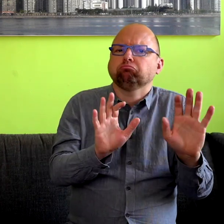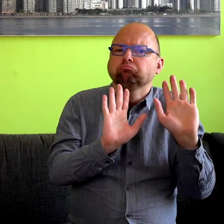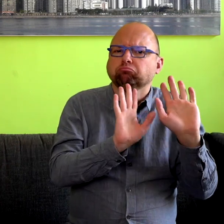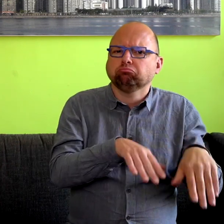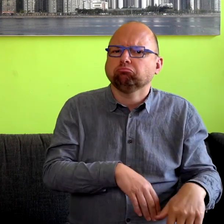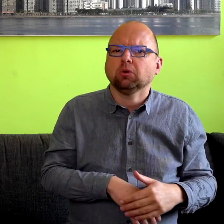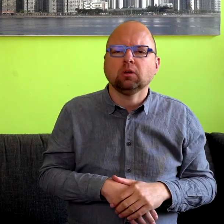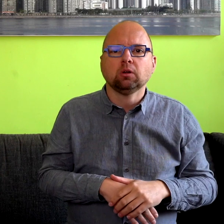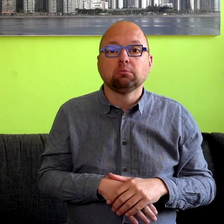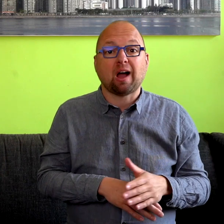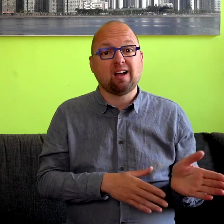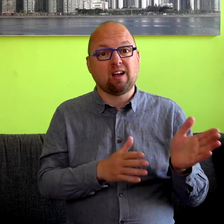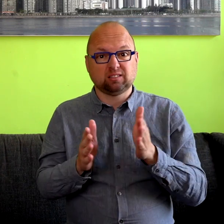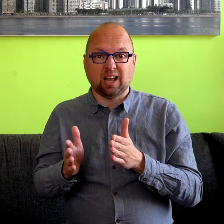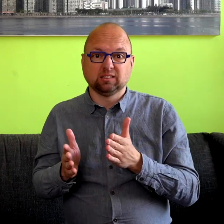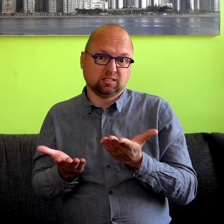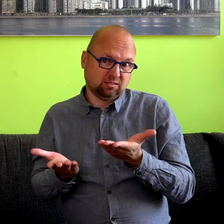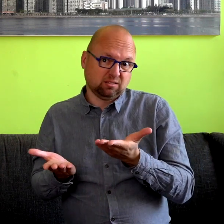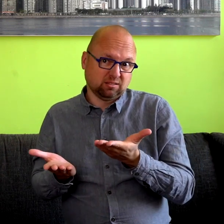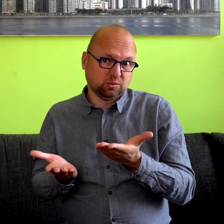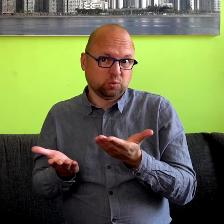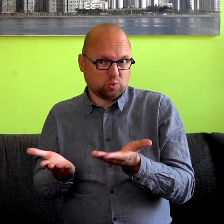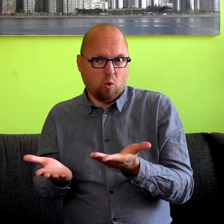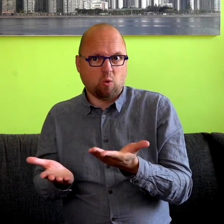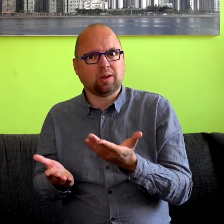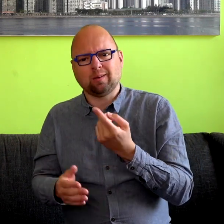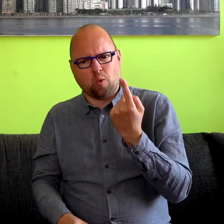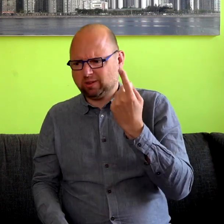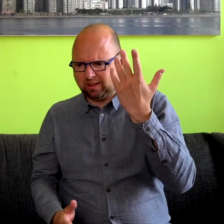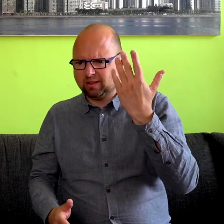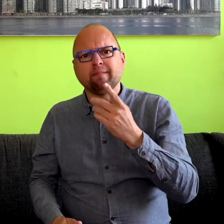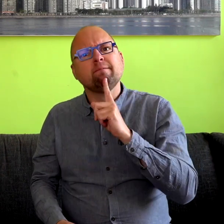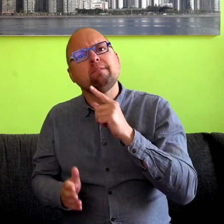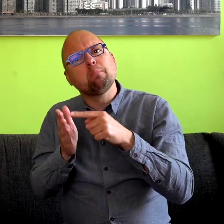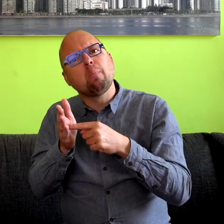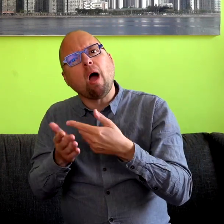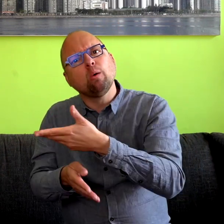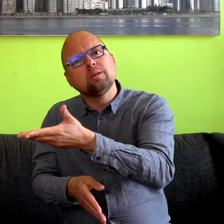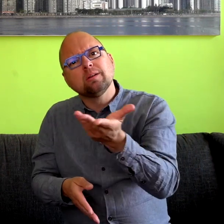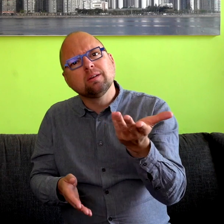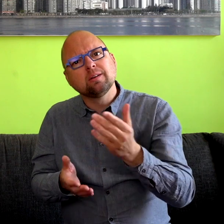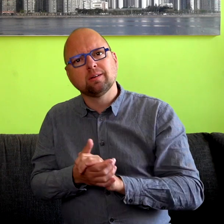oorhanger, met dat gehoorapparaat. En anderzijds, ja, dat een beetje onzin, want niemand gebruikt dat in mijn omgeving.